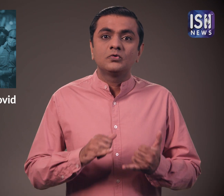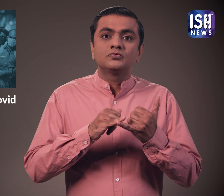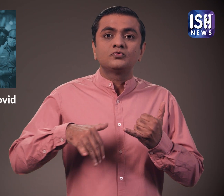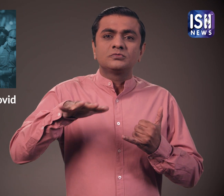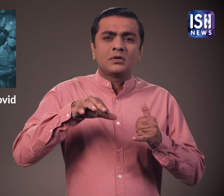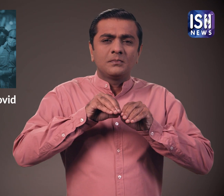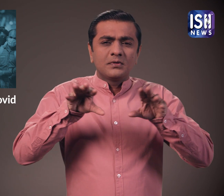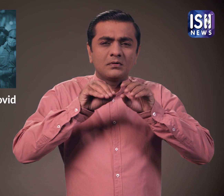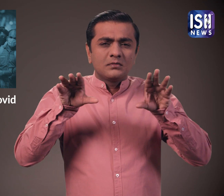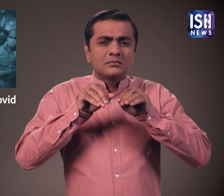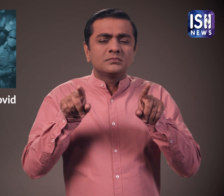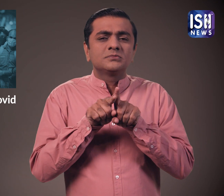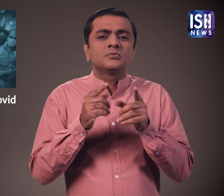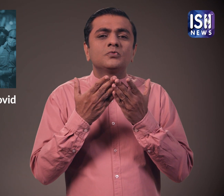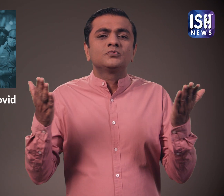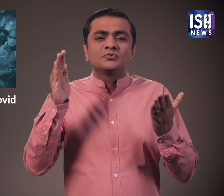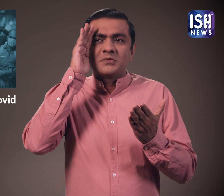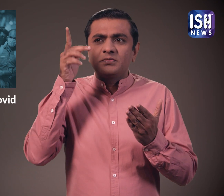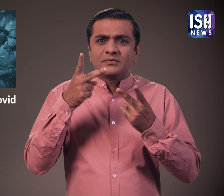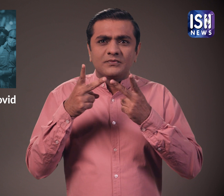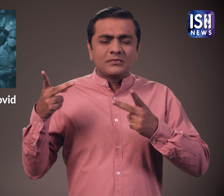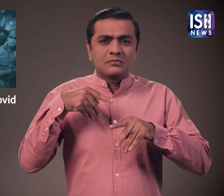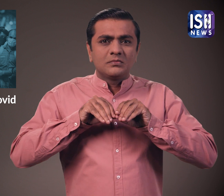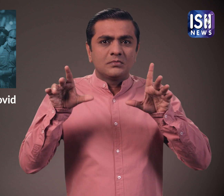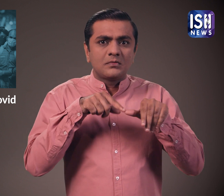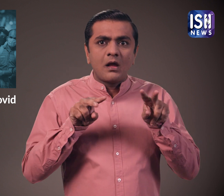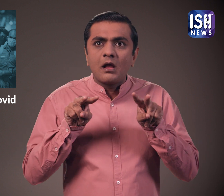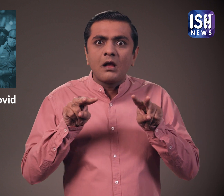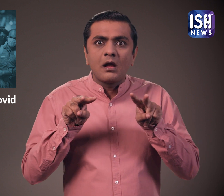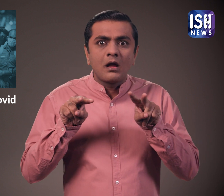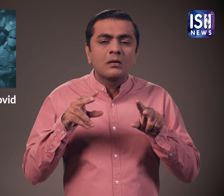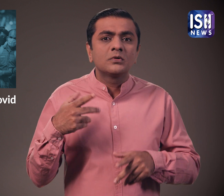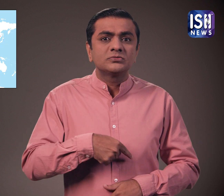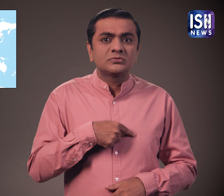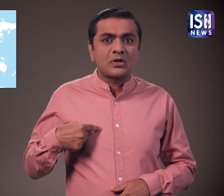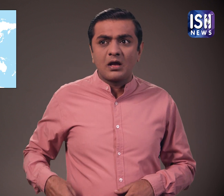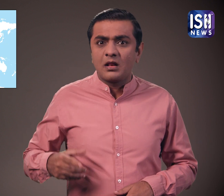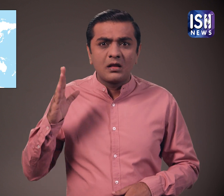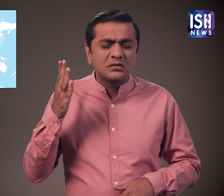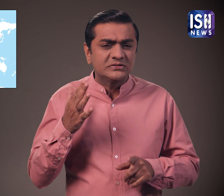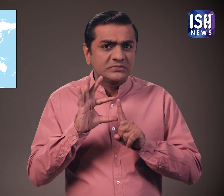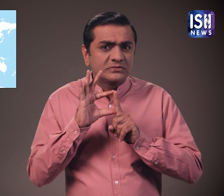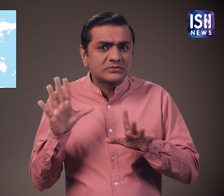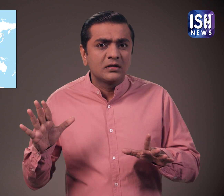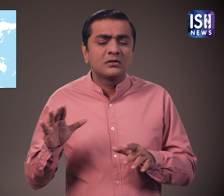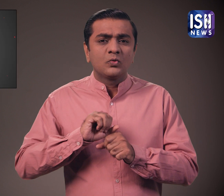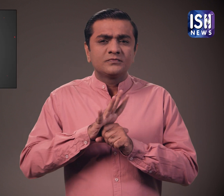सोशल मीडिया और अकबार चीन में कोविड मामलों में बड़ोत्री अस्पताल के भरे होने